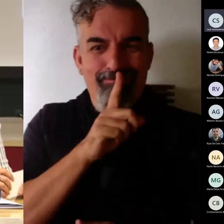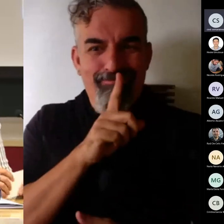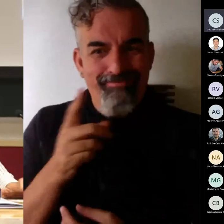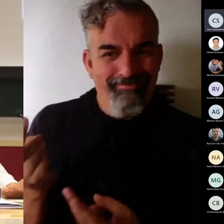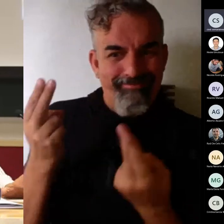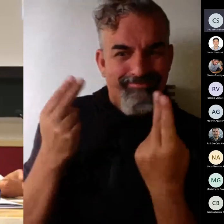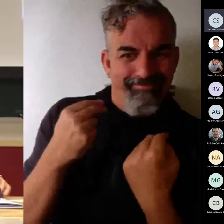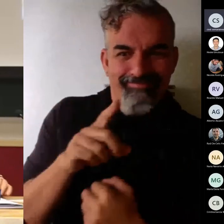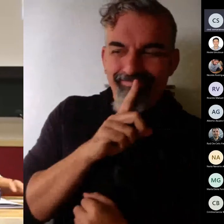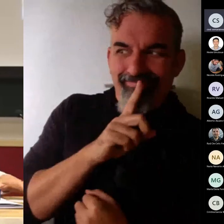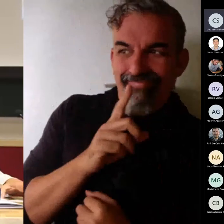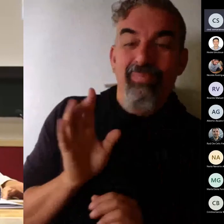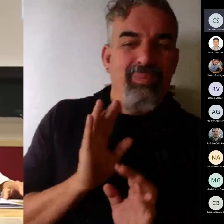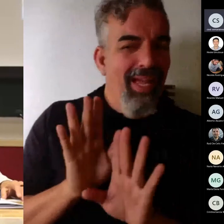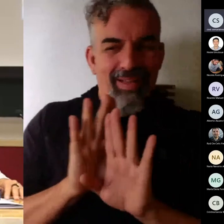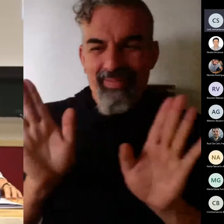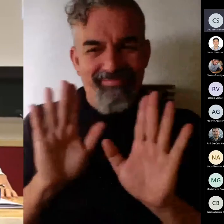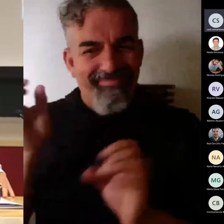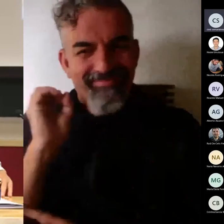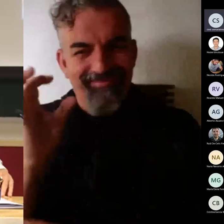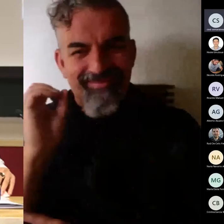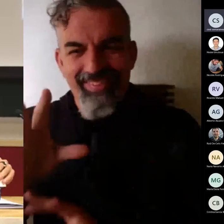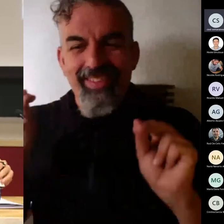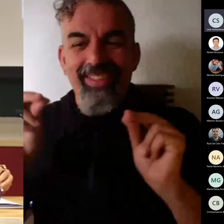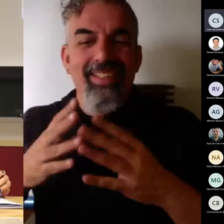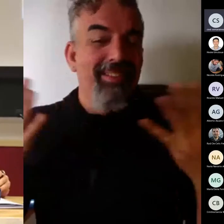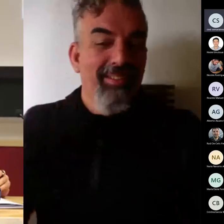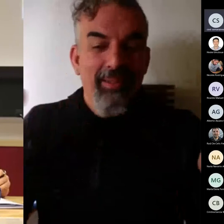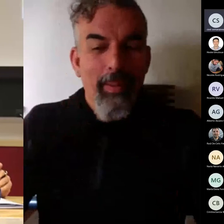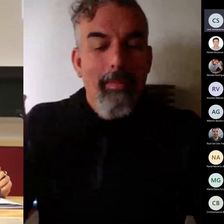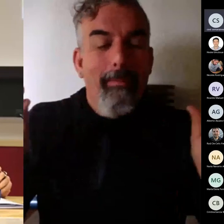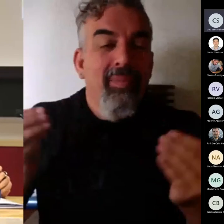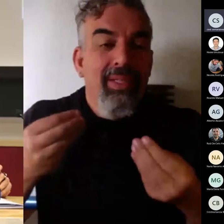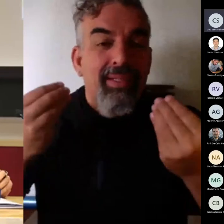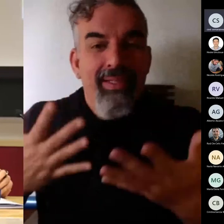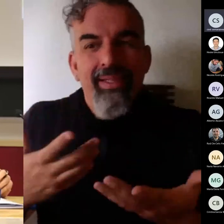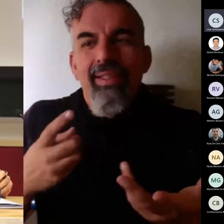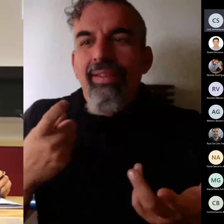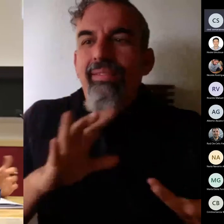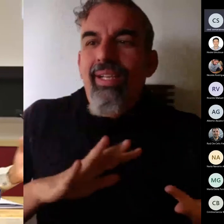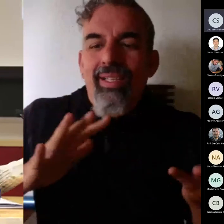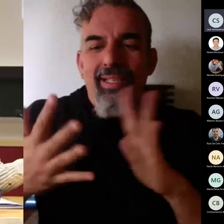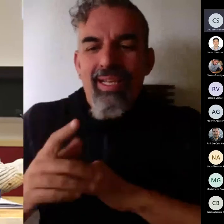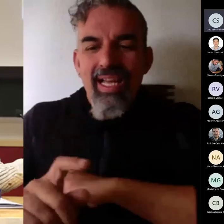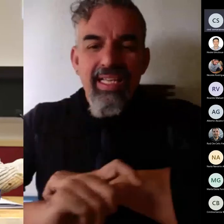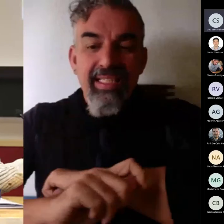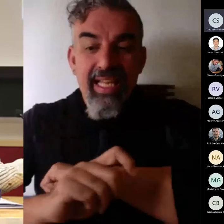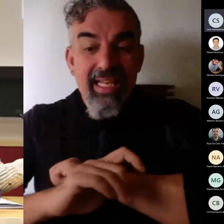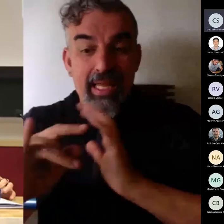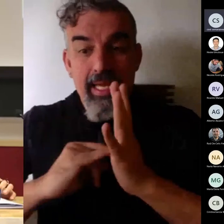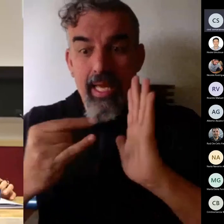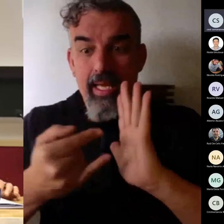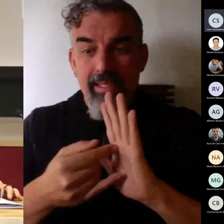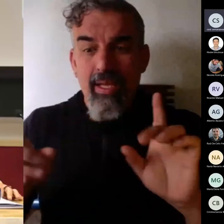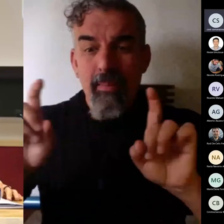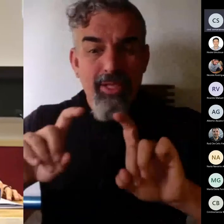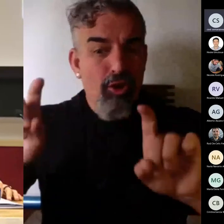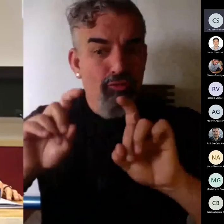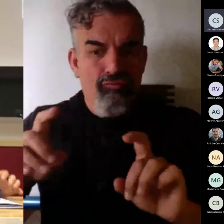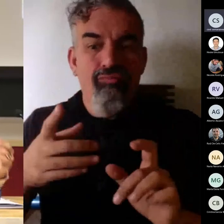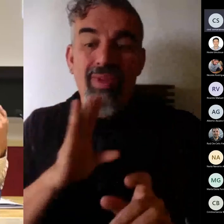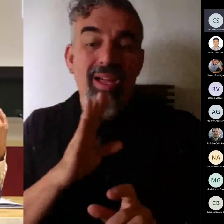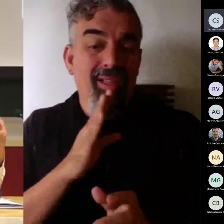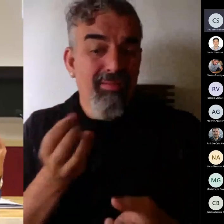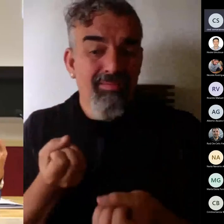bien entonces bueno pues por supuesto aplicar estrategias metodológicas como hemos estado